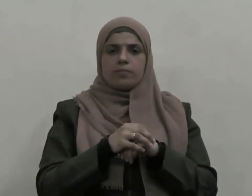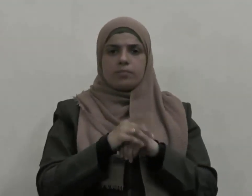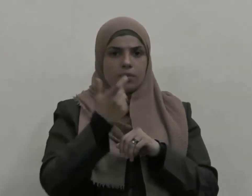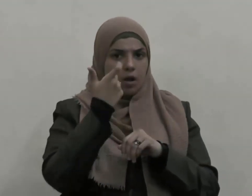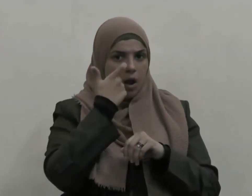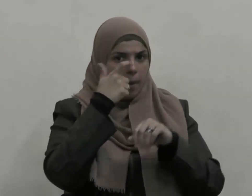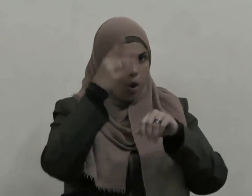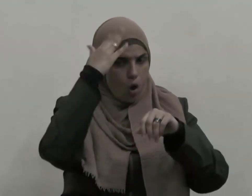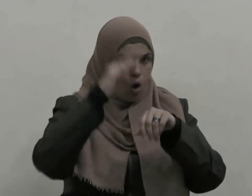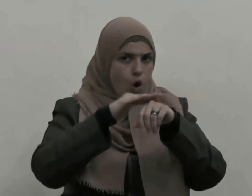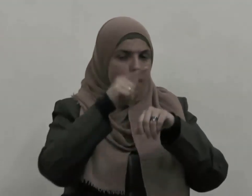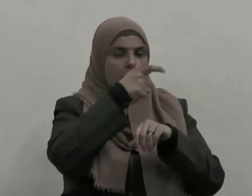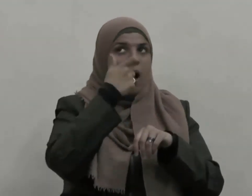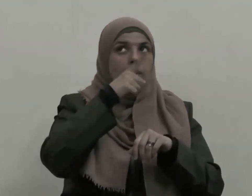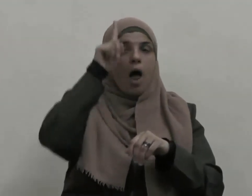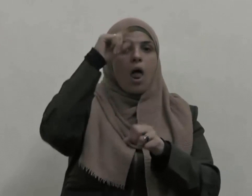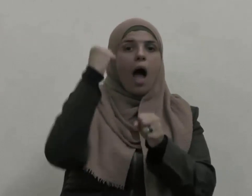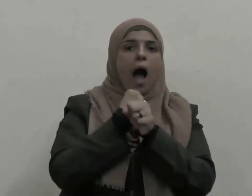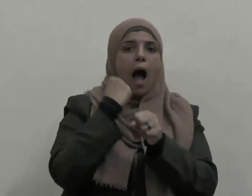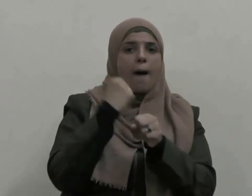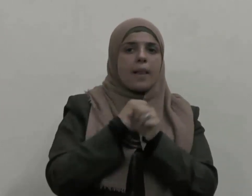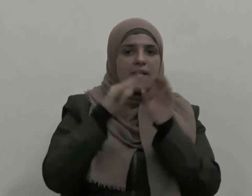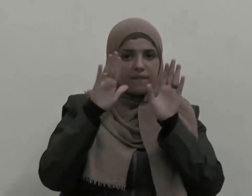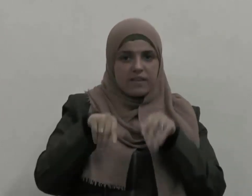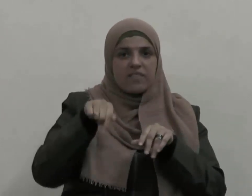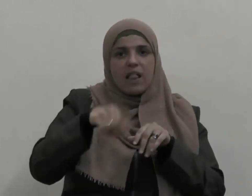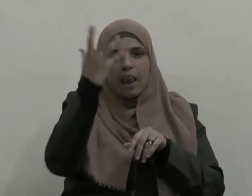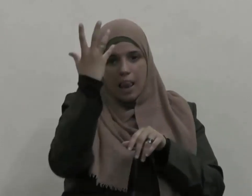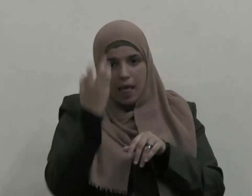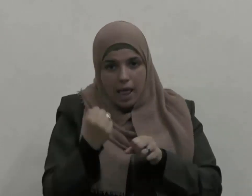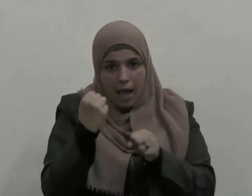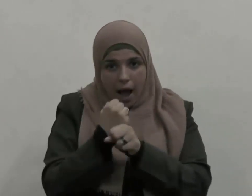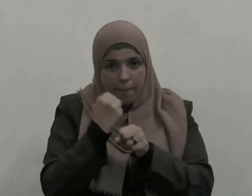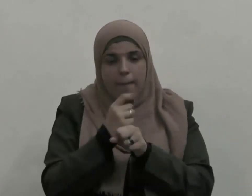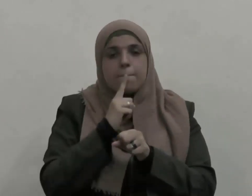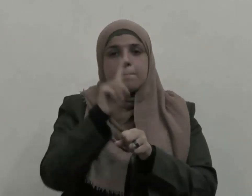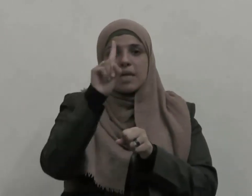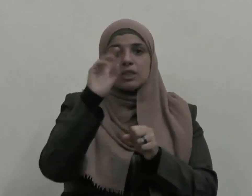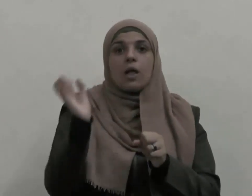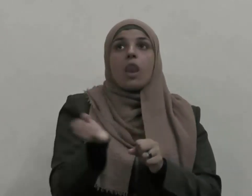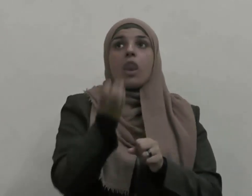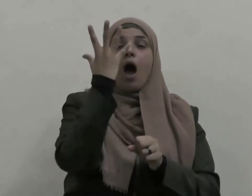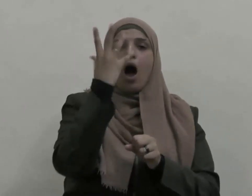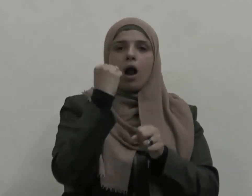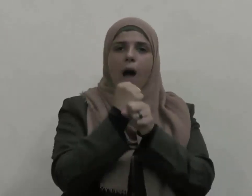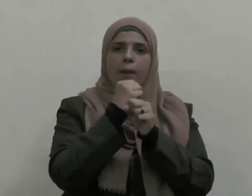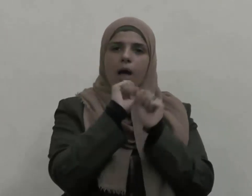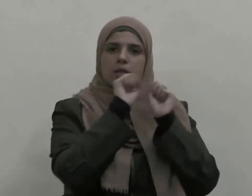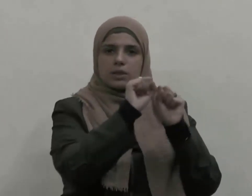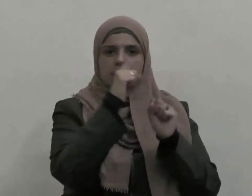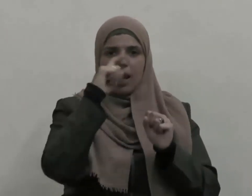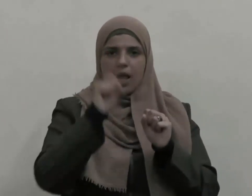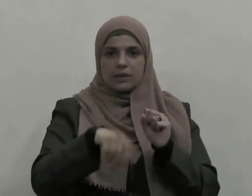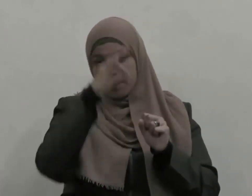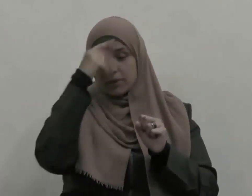عملا بالليل لا يقبله بالنهار وعملا بالنهار لا يقبله